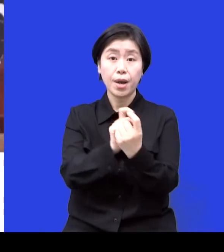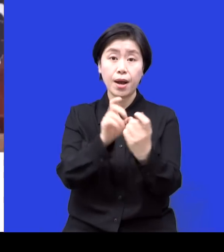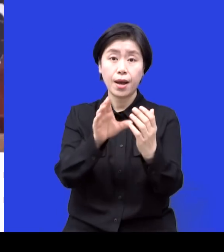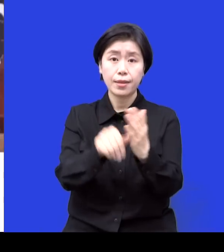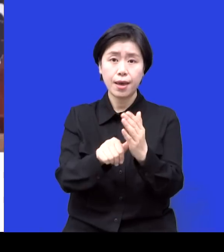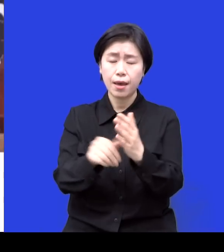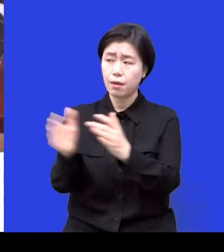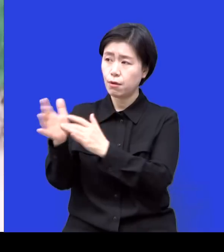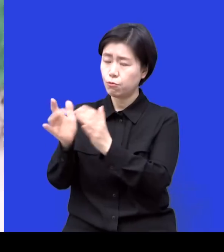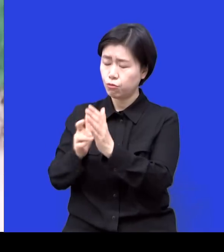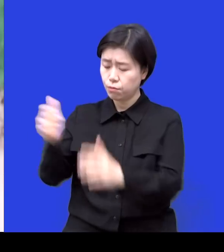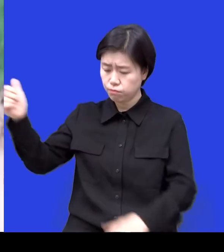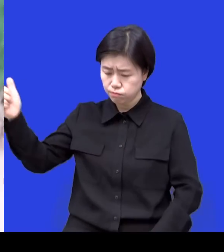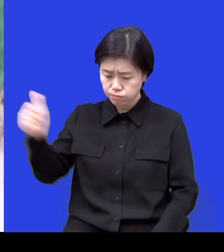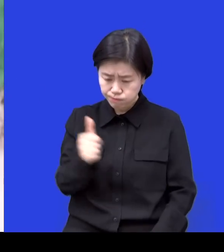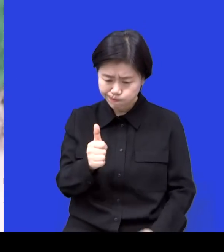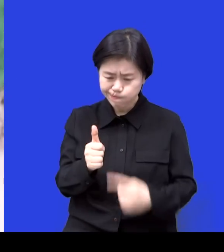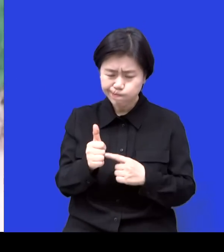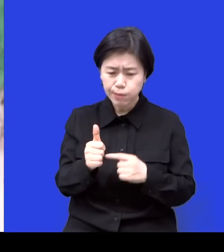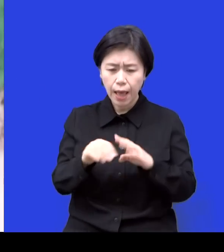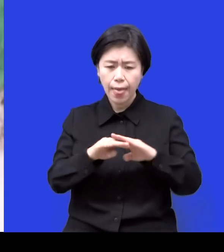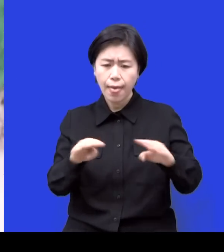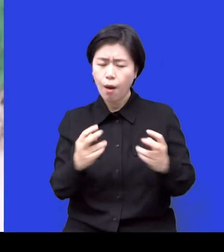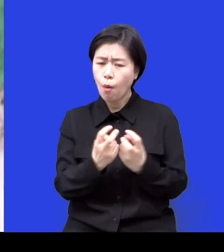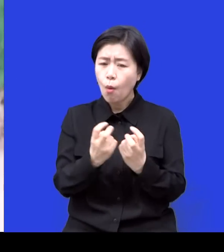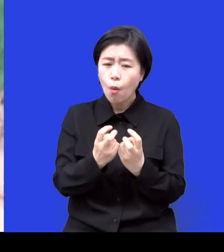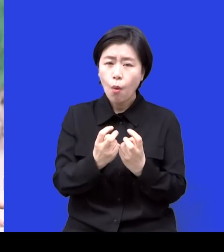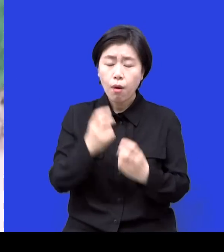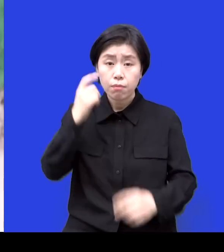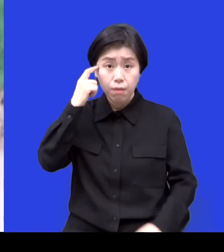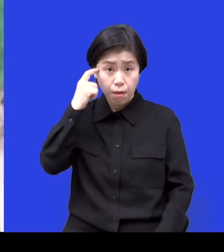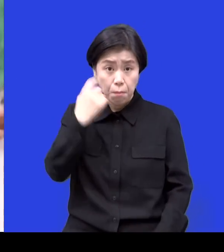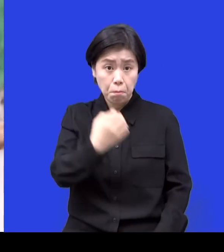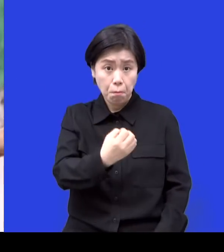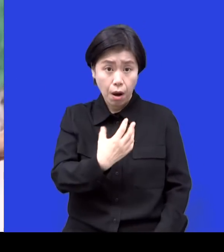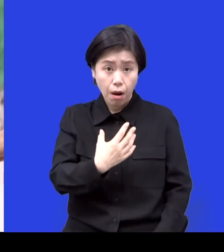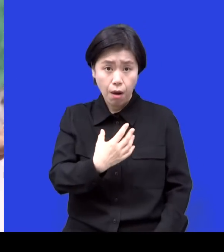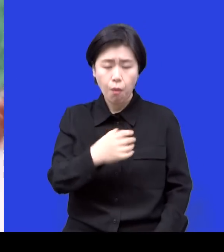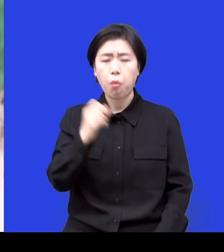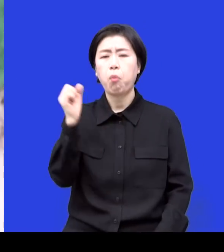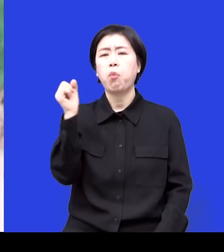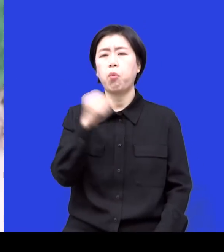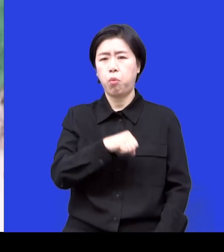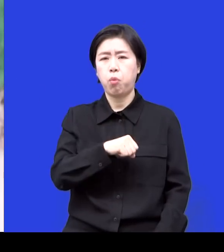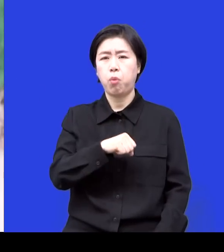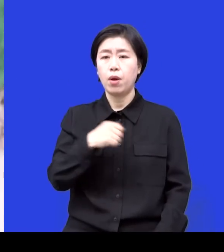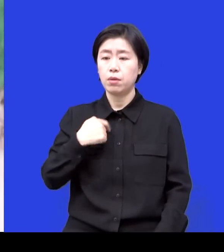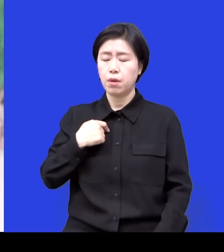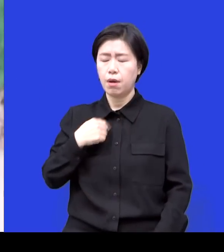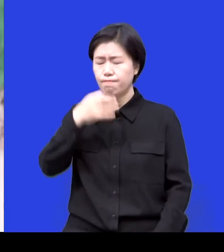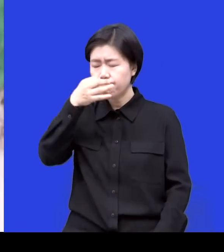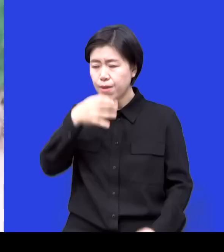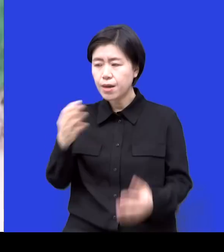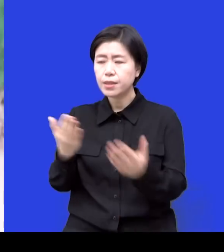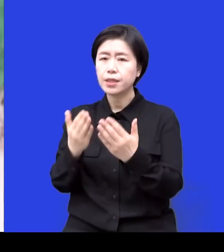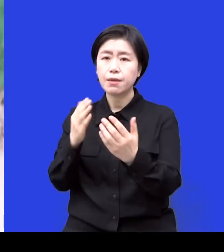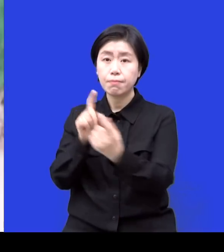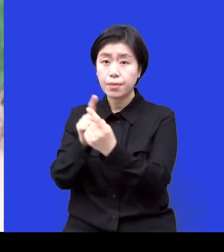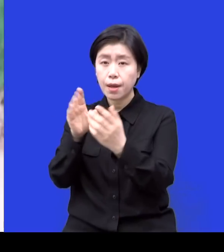그냥 넘어가는 그런 저한테는 힘든 일 있으면 그냥 지나가는 기도만 했지 근데 진짜 예수님이라면 어떻게